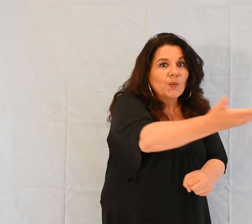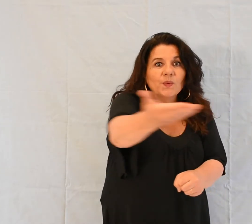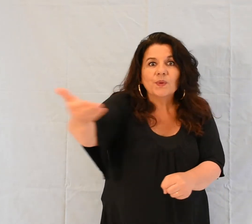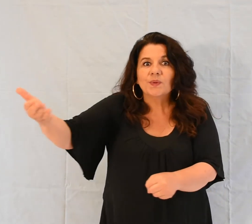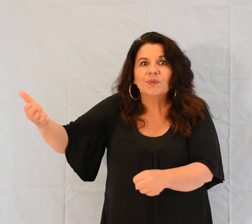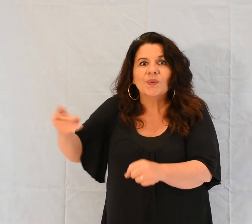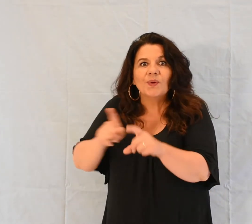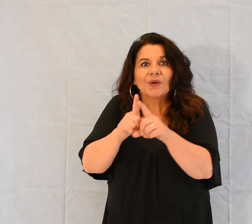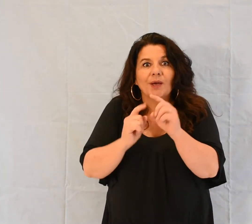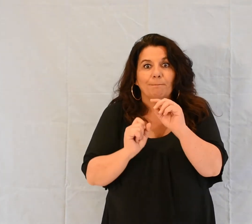toutes ces créatures.